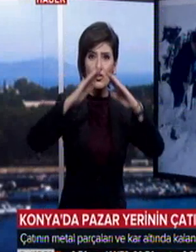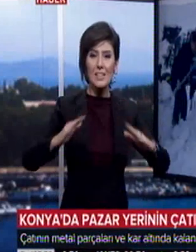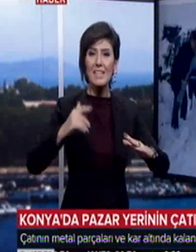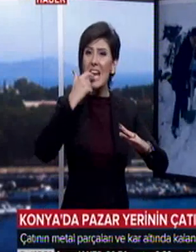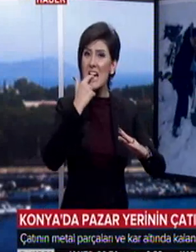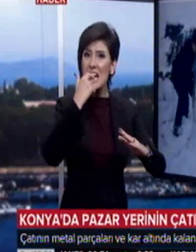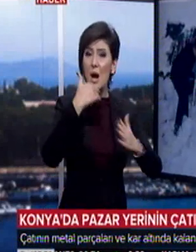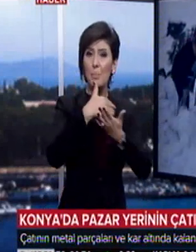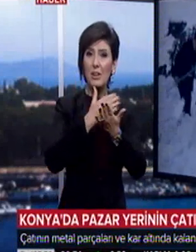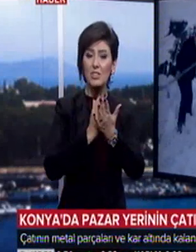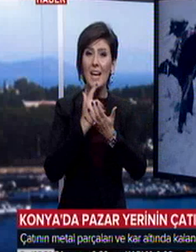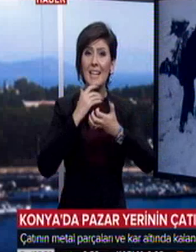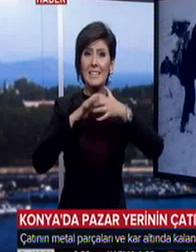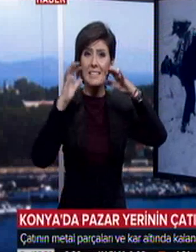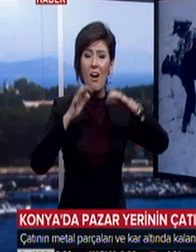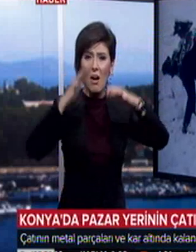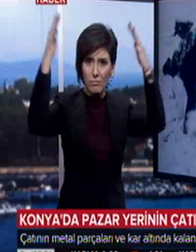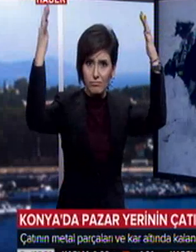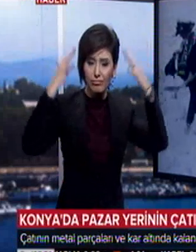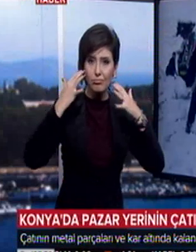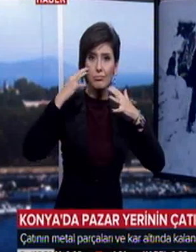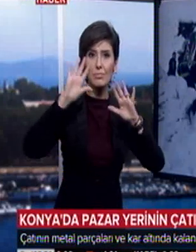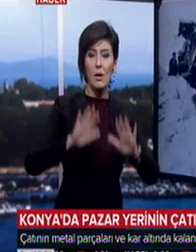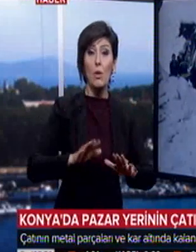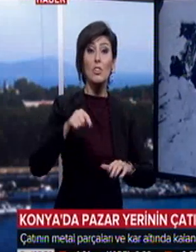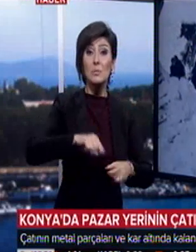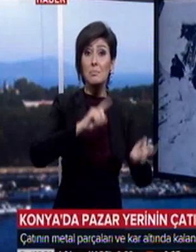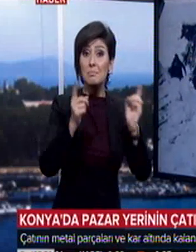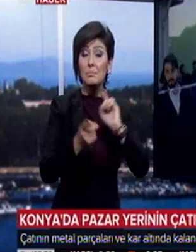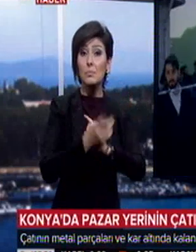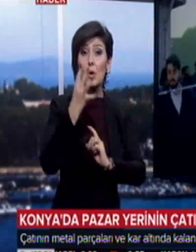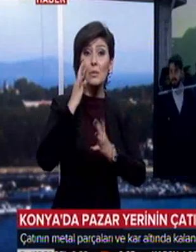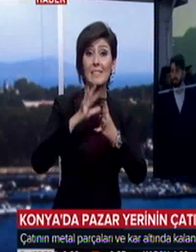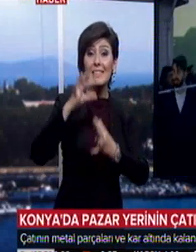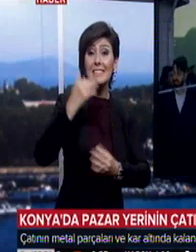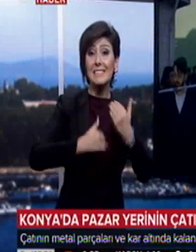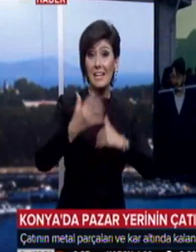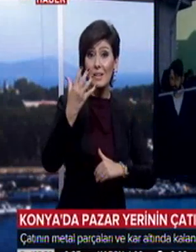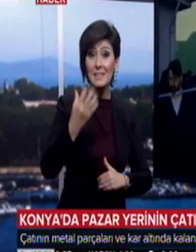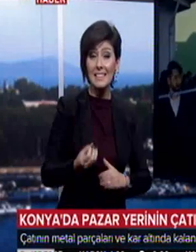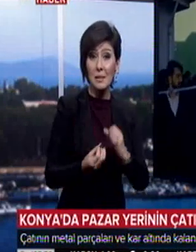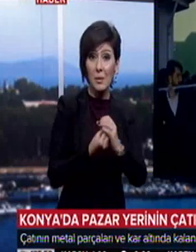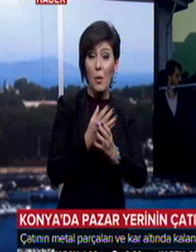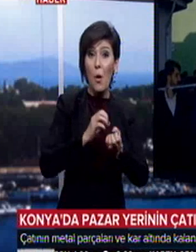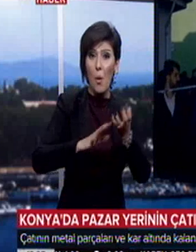parçalarıyla kar yağınının altında kaldı. Şu ana kadar 4 kişinin yaralı olarak çıkarıldığı olay yerinde